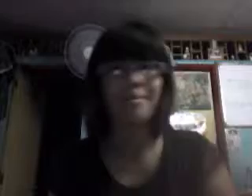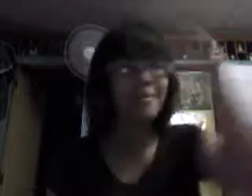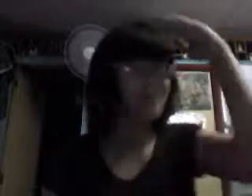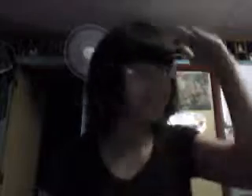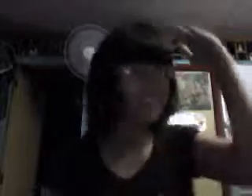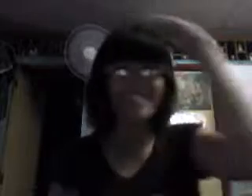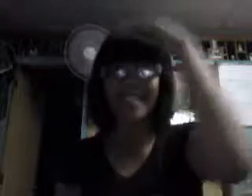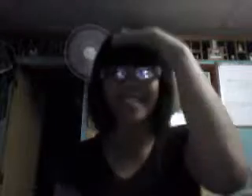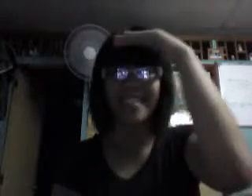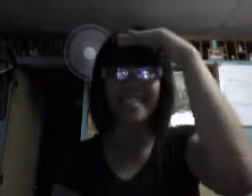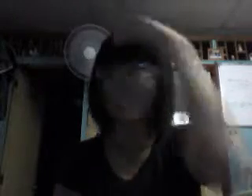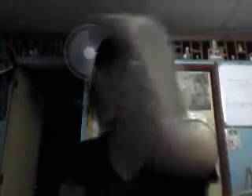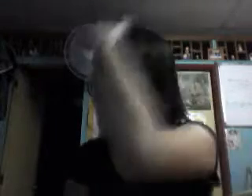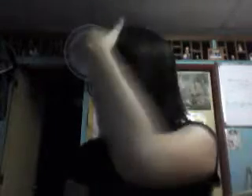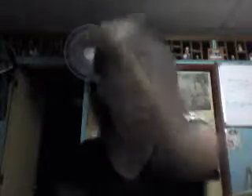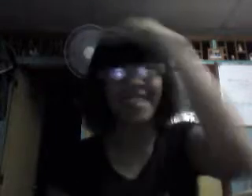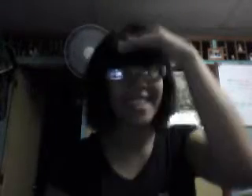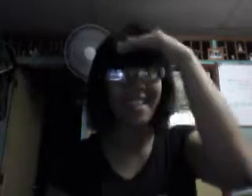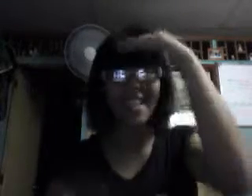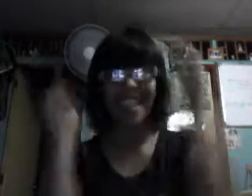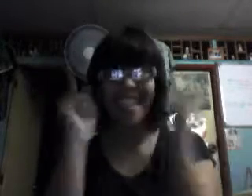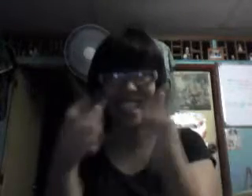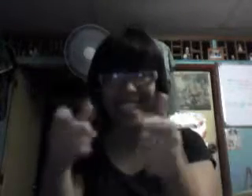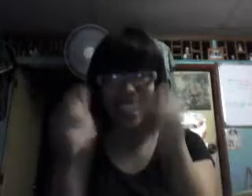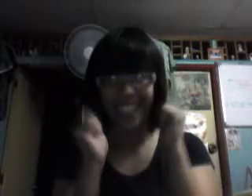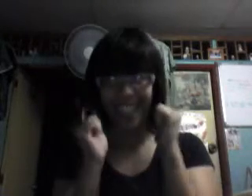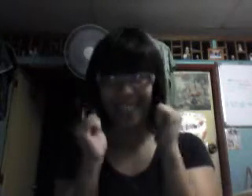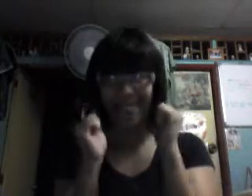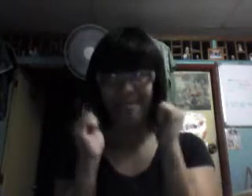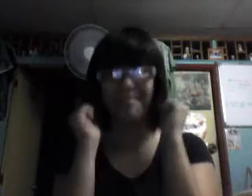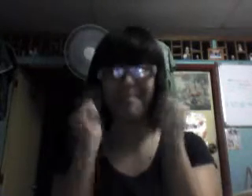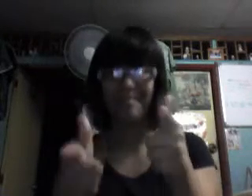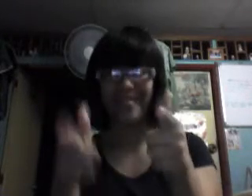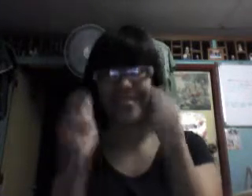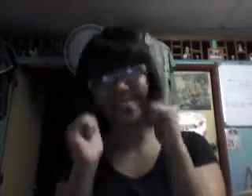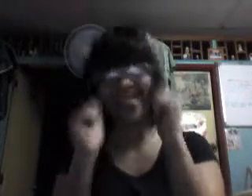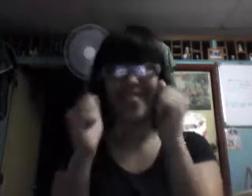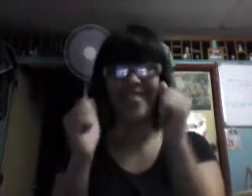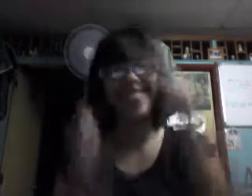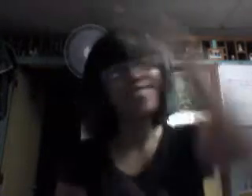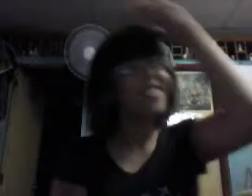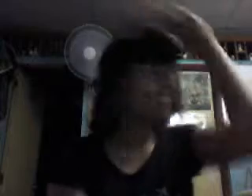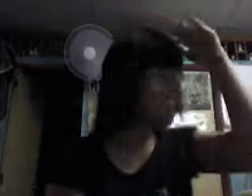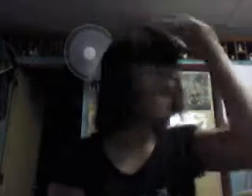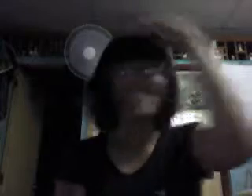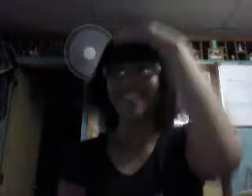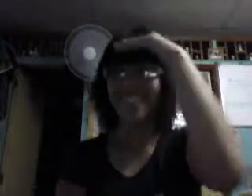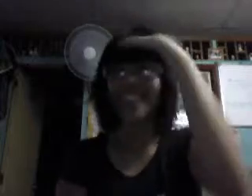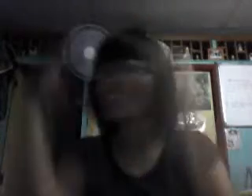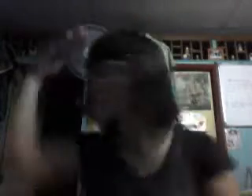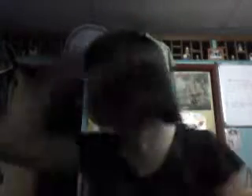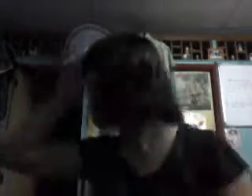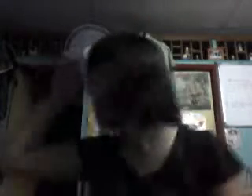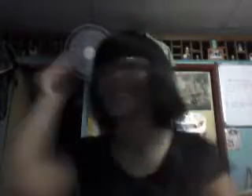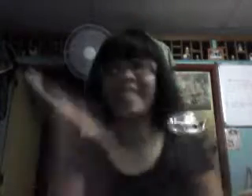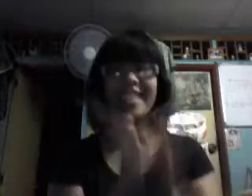초코맛 피넛 조각 시켜놓고 고소한 누유 한 잔을